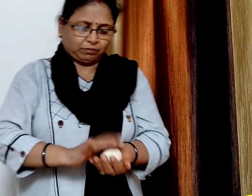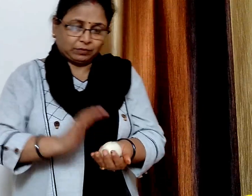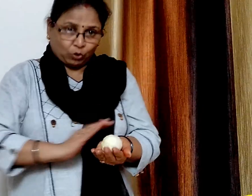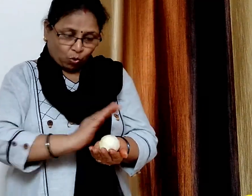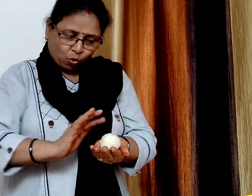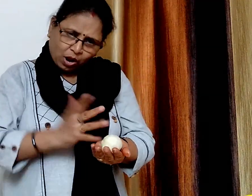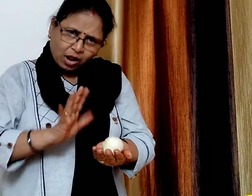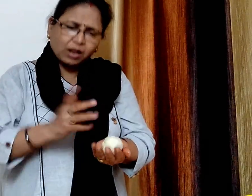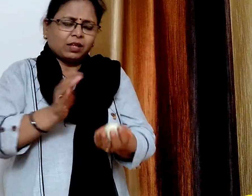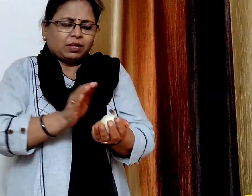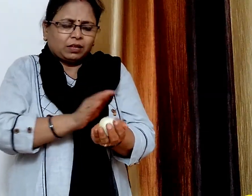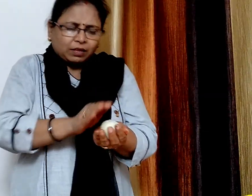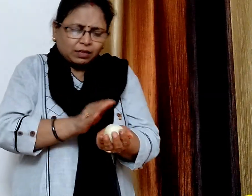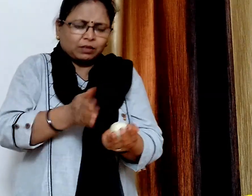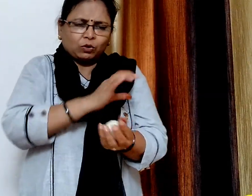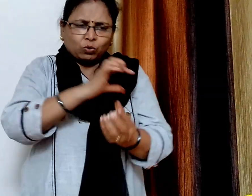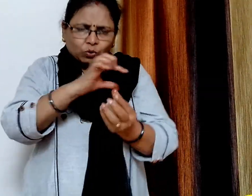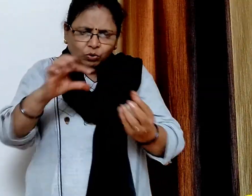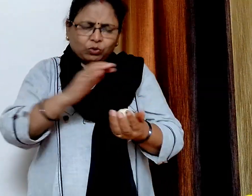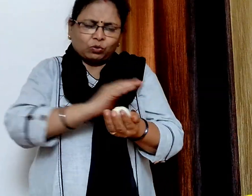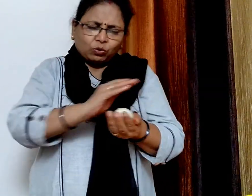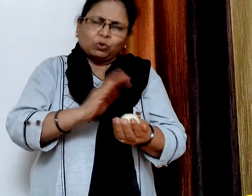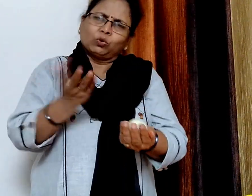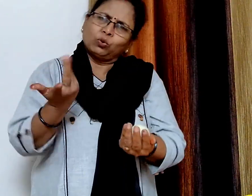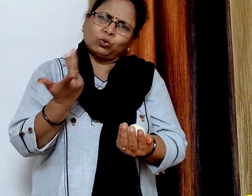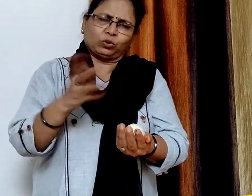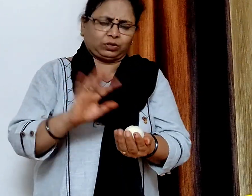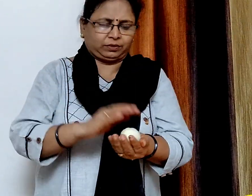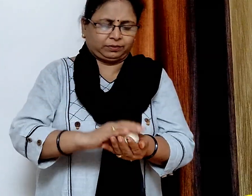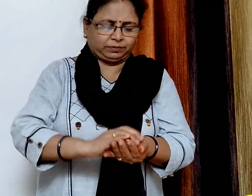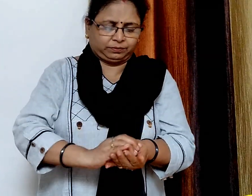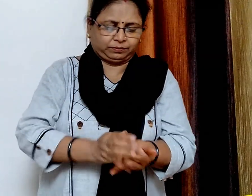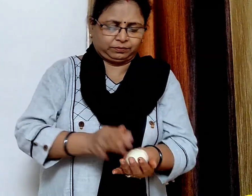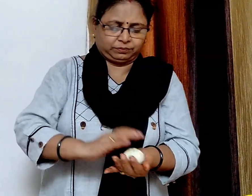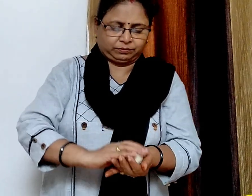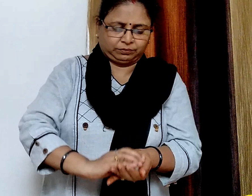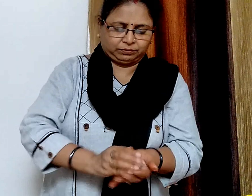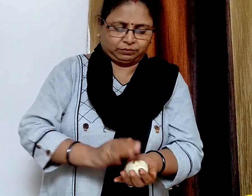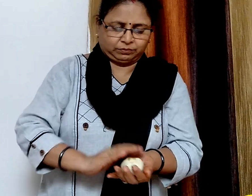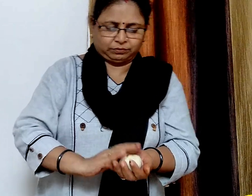हमने यहां इसे गोल शेप पे बनाया है आप चाय तो किसी भी शेप पे बना सकते हैं